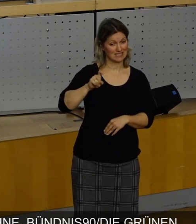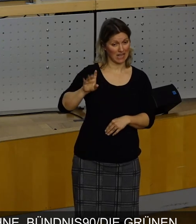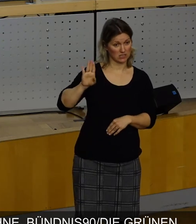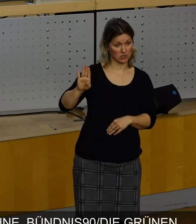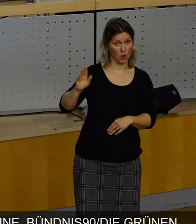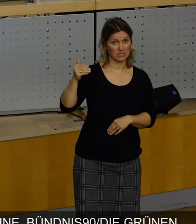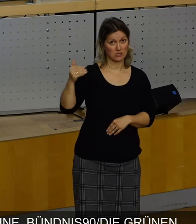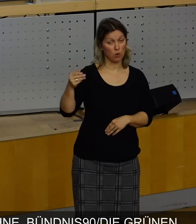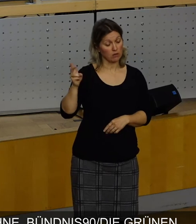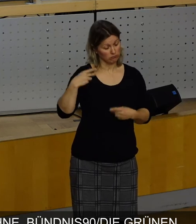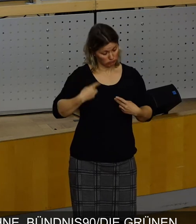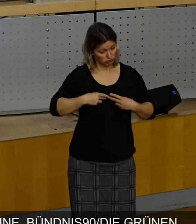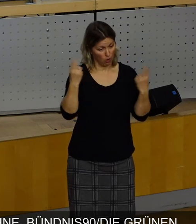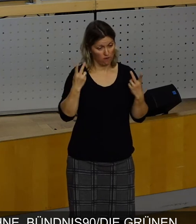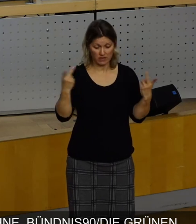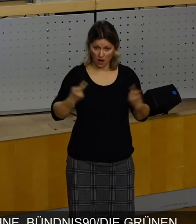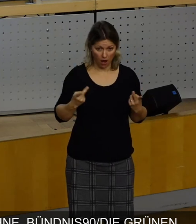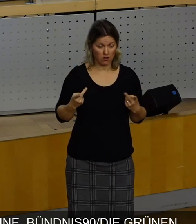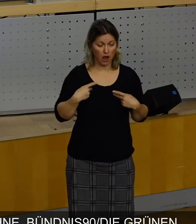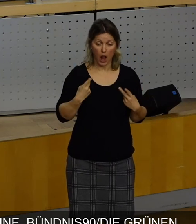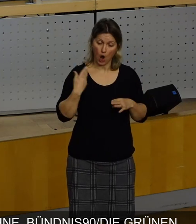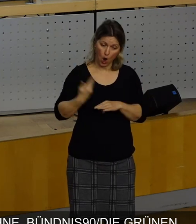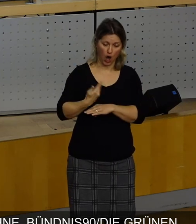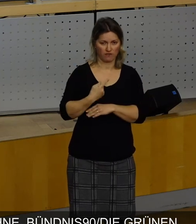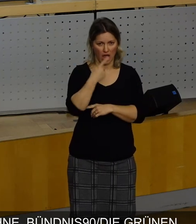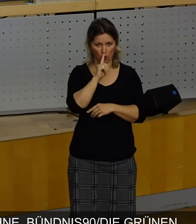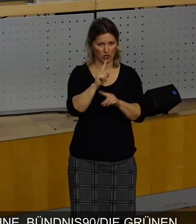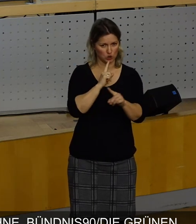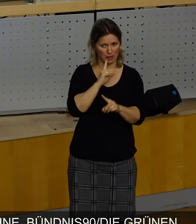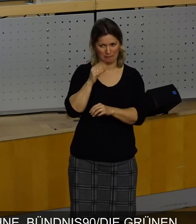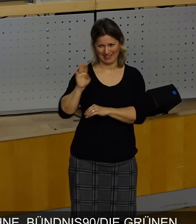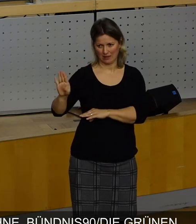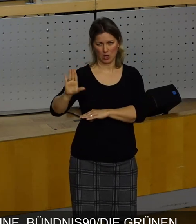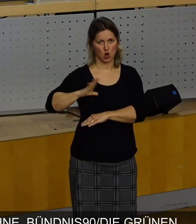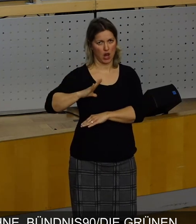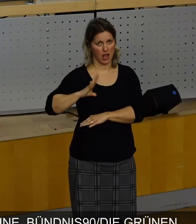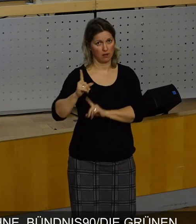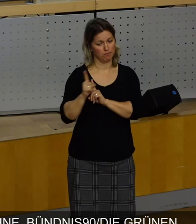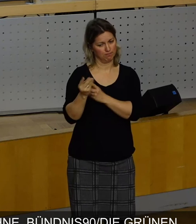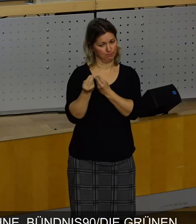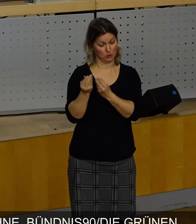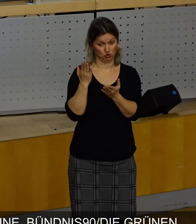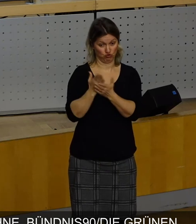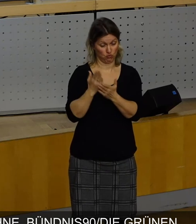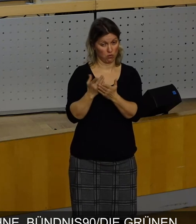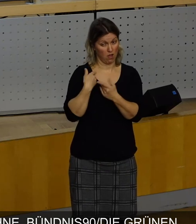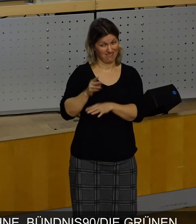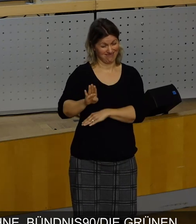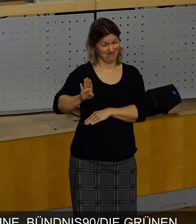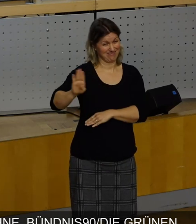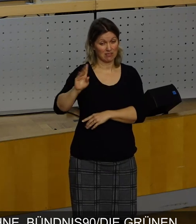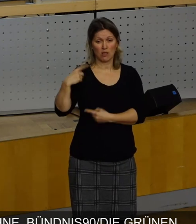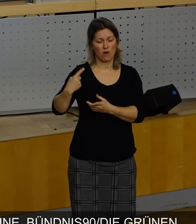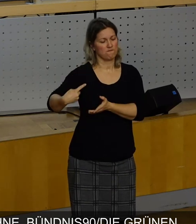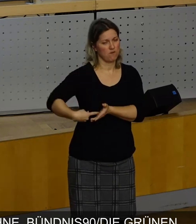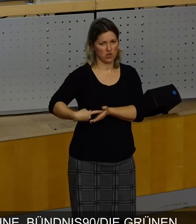ich mache es jetzt mal öffentlich. Ich sage das oft auch in Gesprächen mit Ihren Kollegen oder auch mit anderen. Sie fordern immer, Sie haben